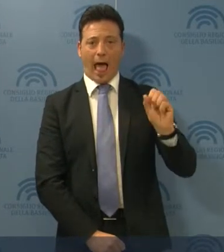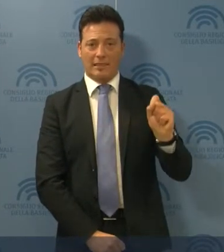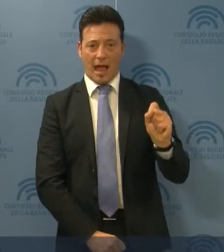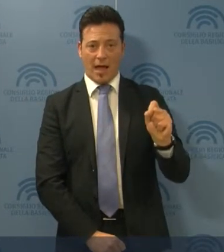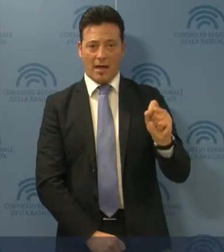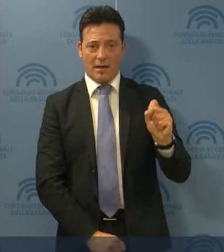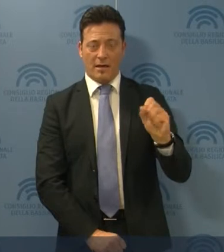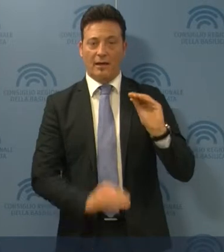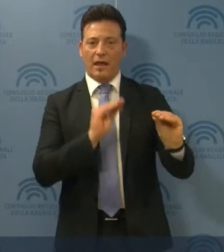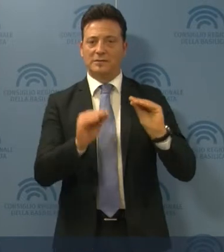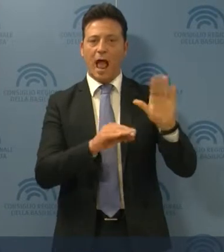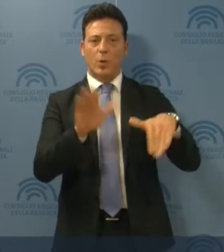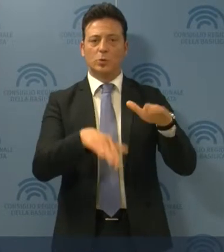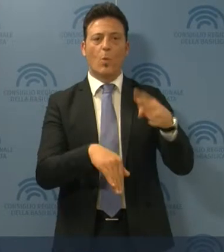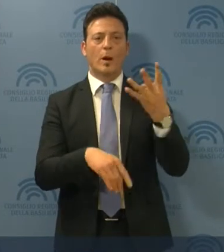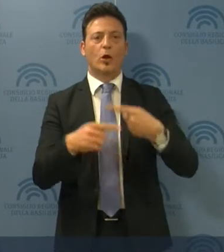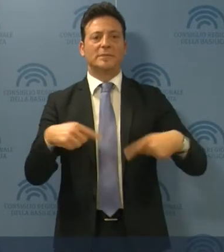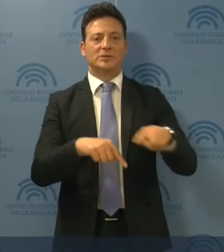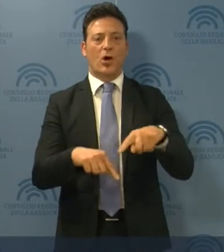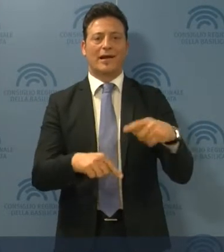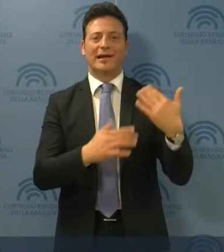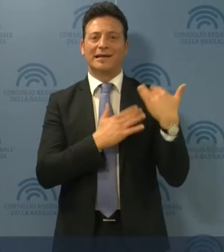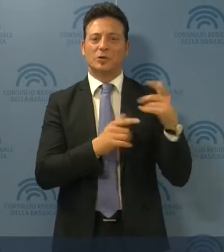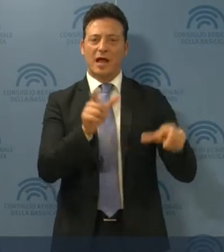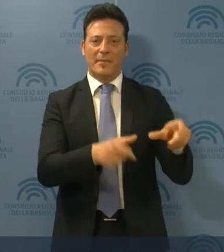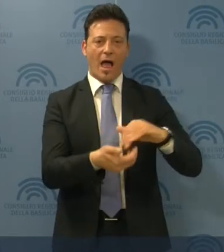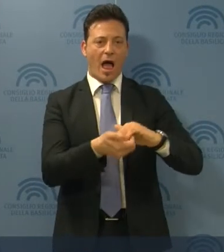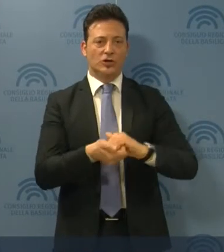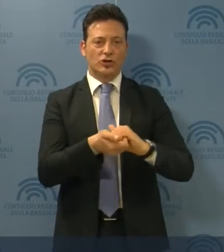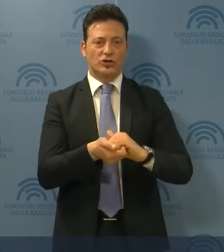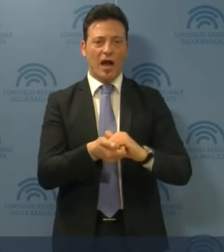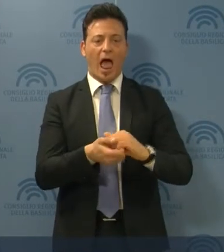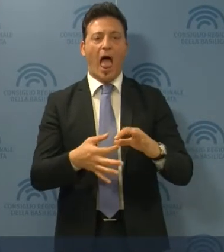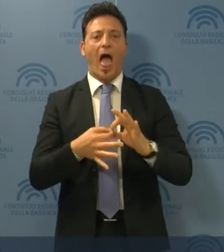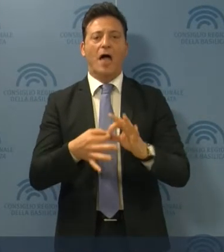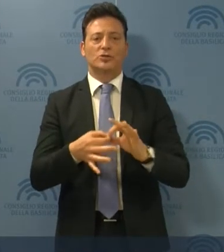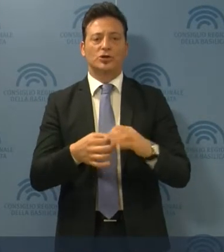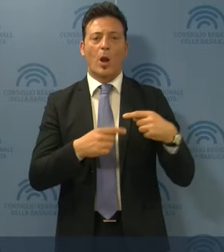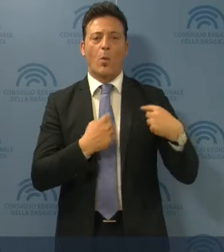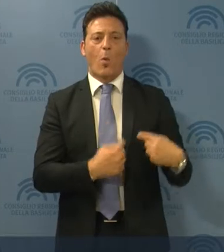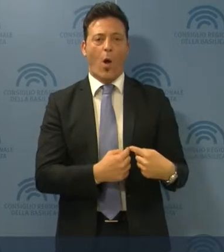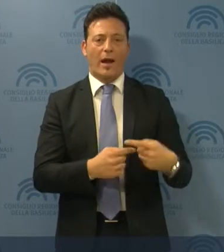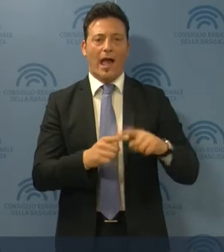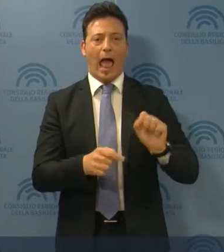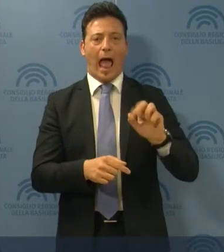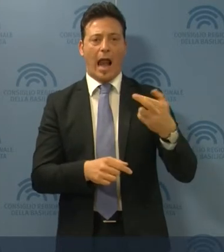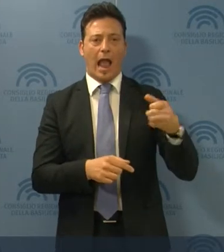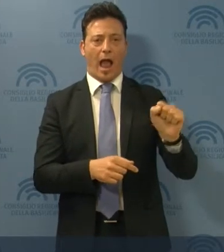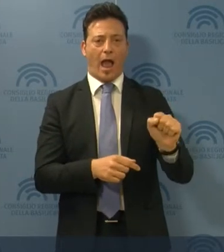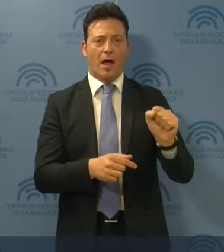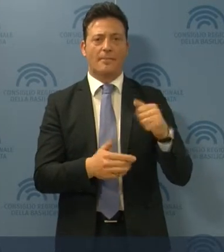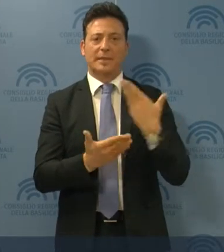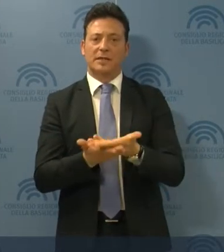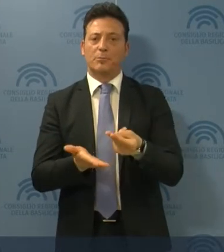'audizione in Quarta Commissione dei responsabili delle associazioni Amici del Cuore ed Arca che hanno presentato un